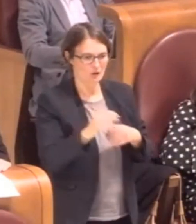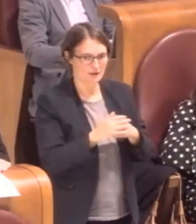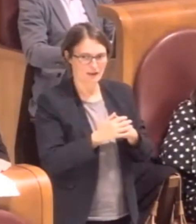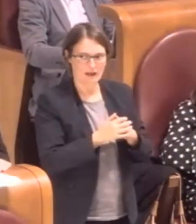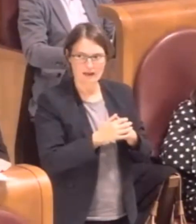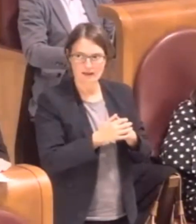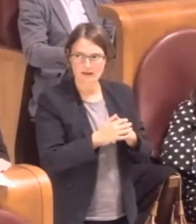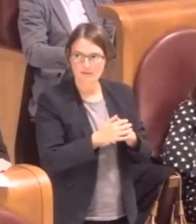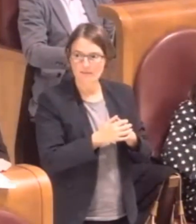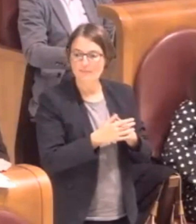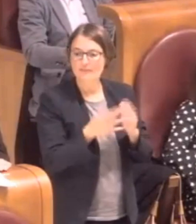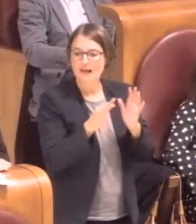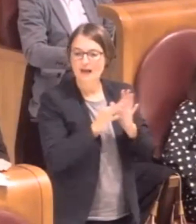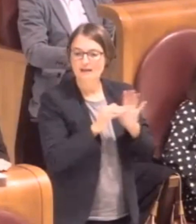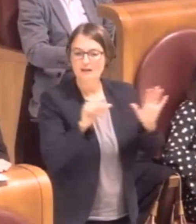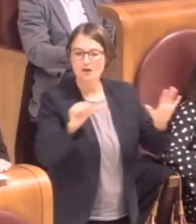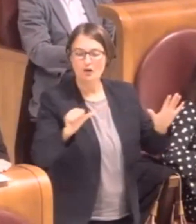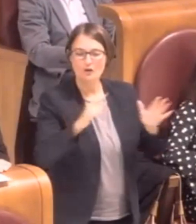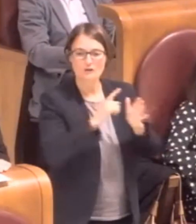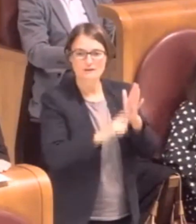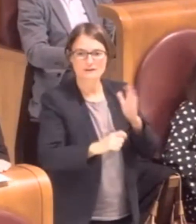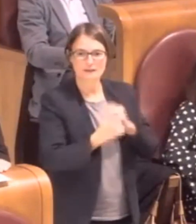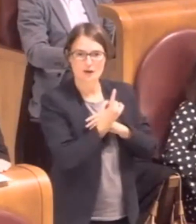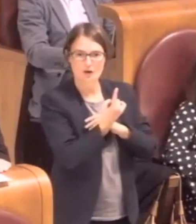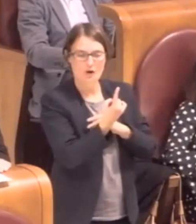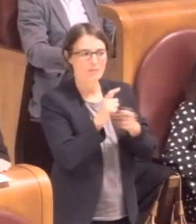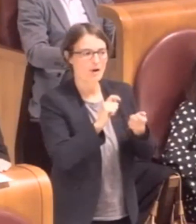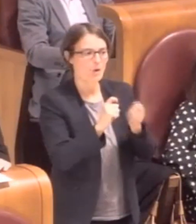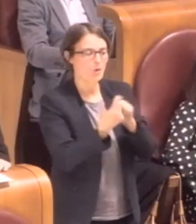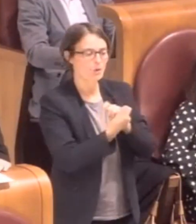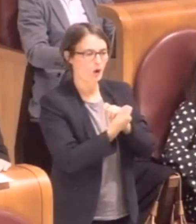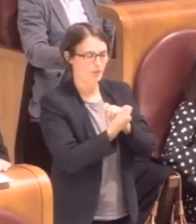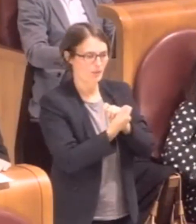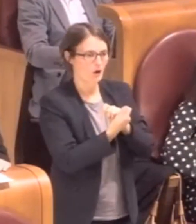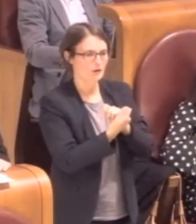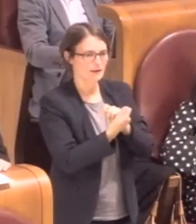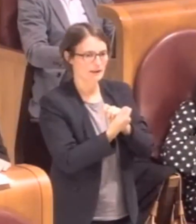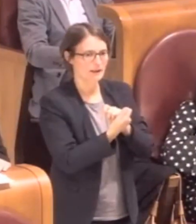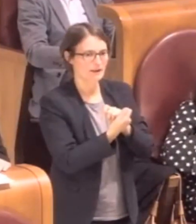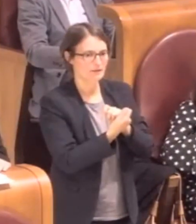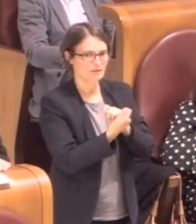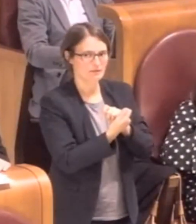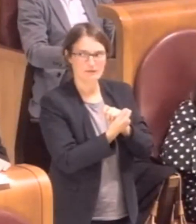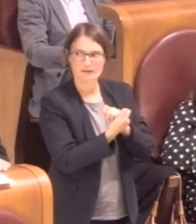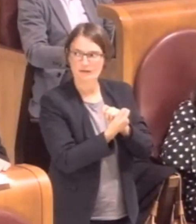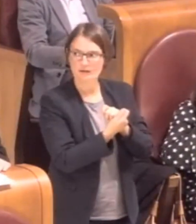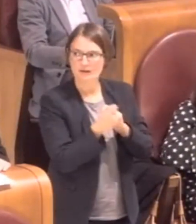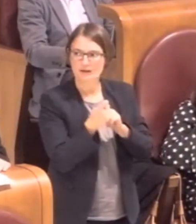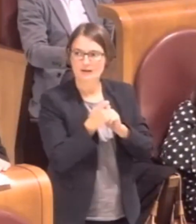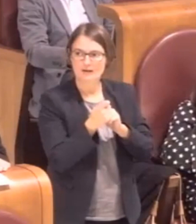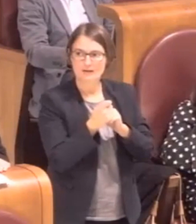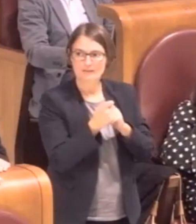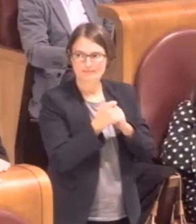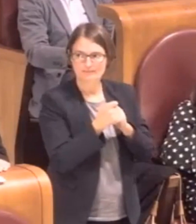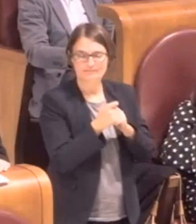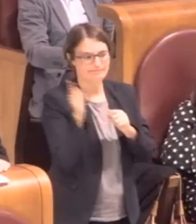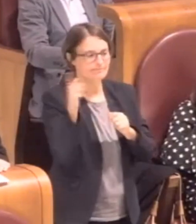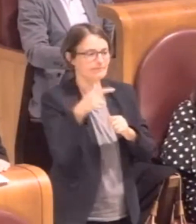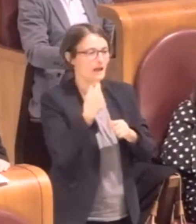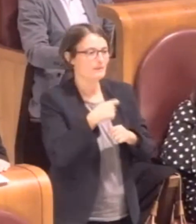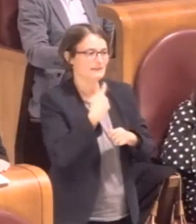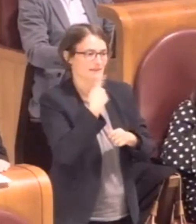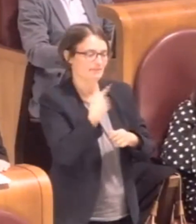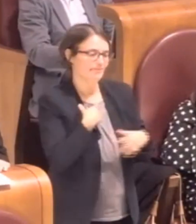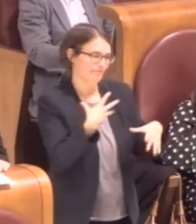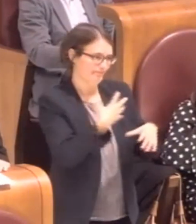la modifica che abbiamo inserito... La invito a concludere consigliere. Sì, ok, allora